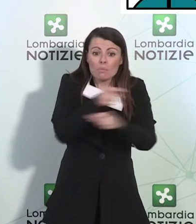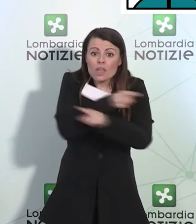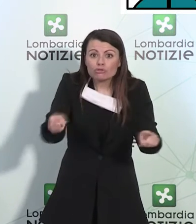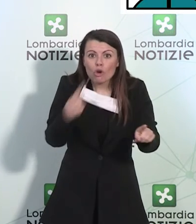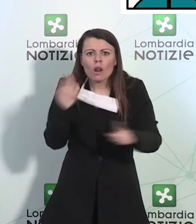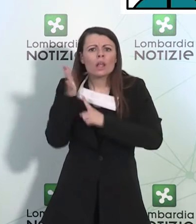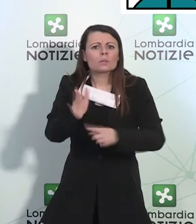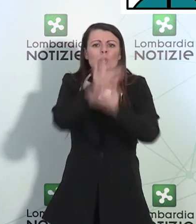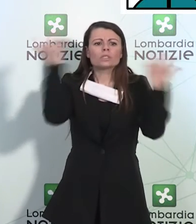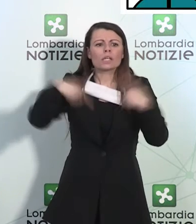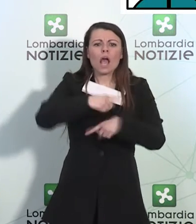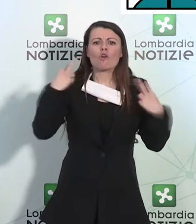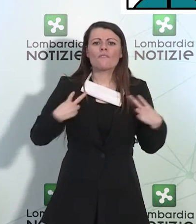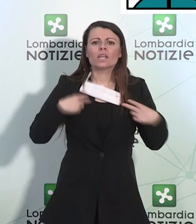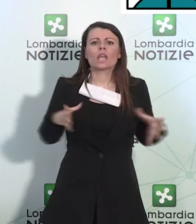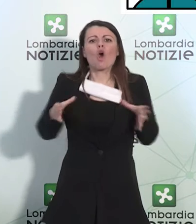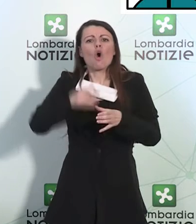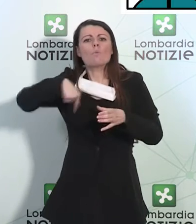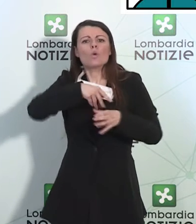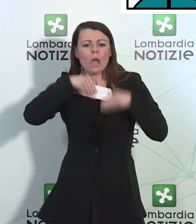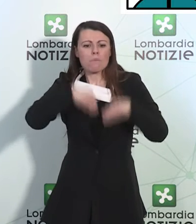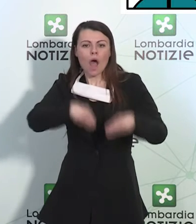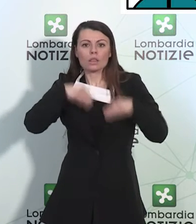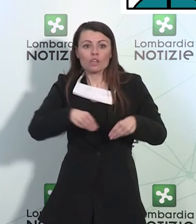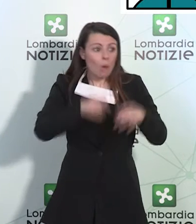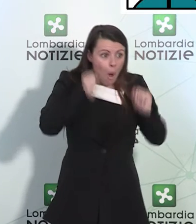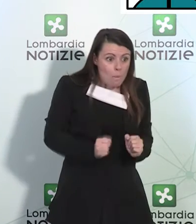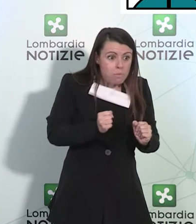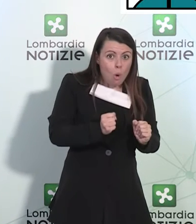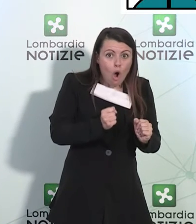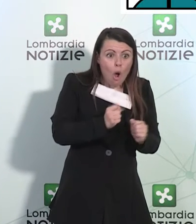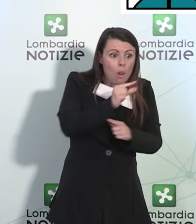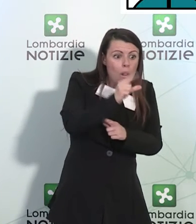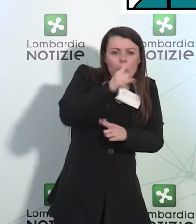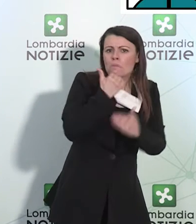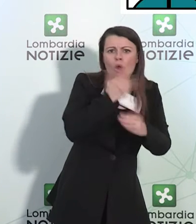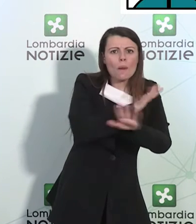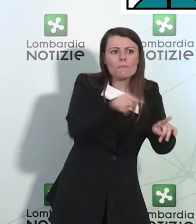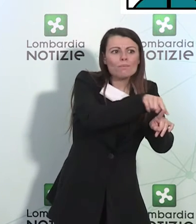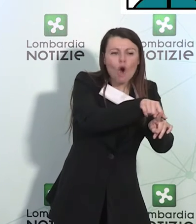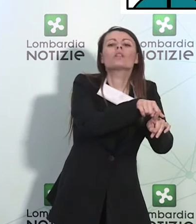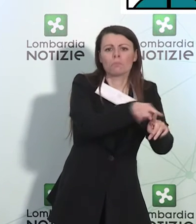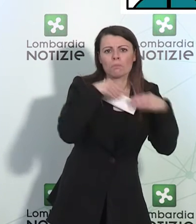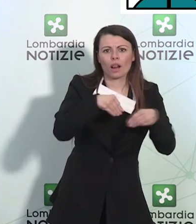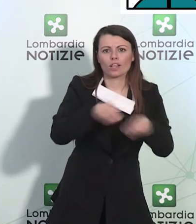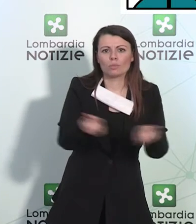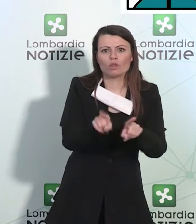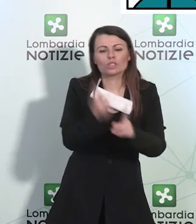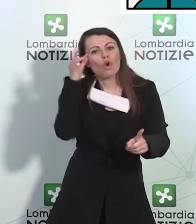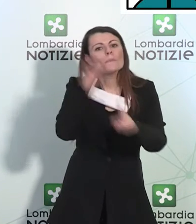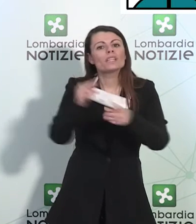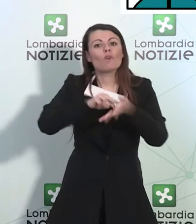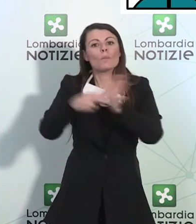e vuole partecipare nell'ambito delle proprie risorse a risolvere i problemi che in questo momento stiamo